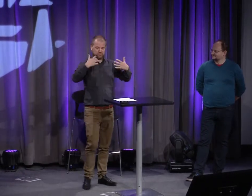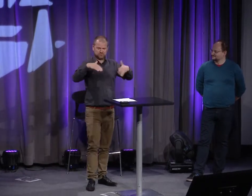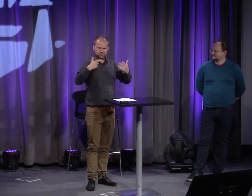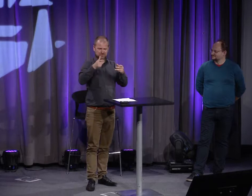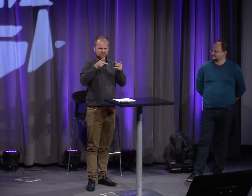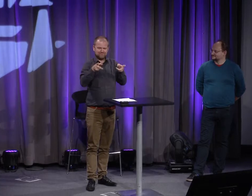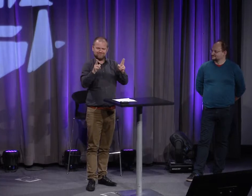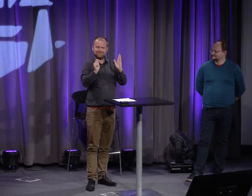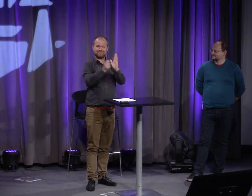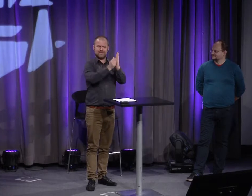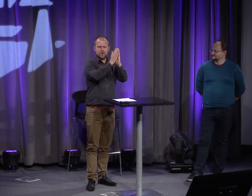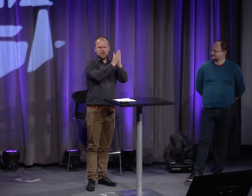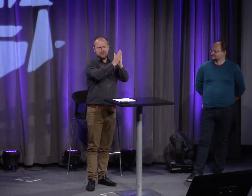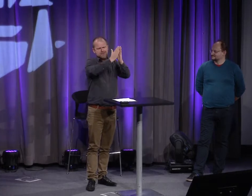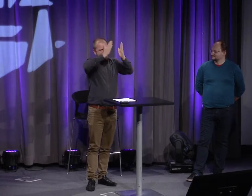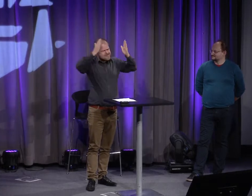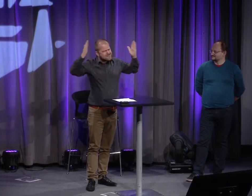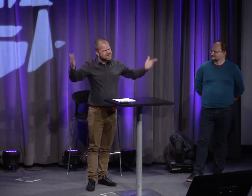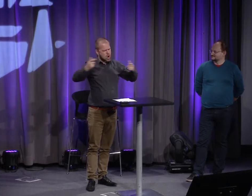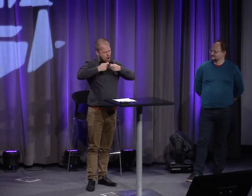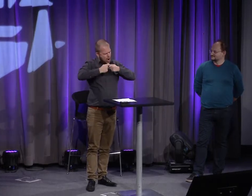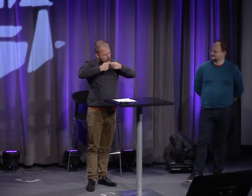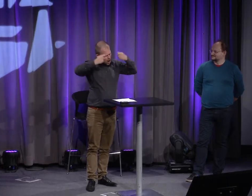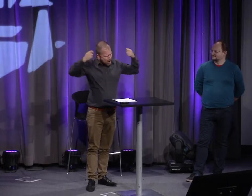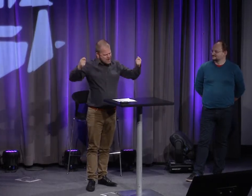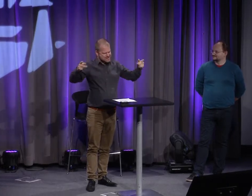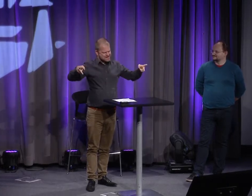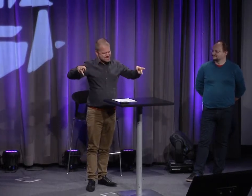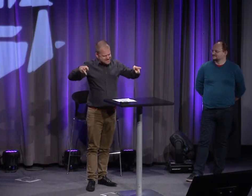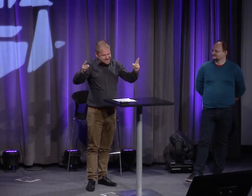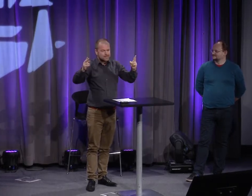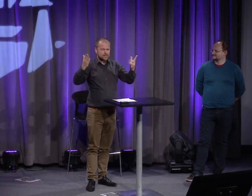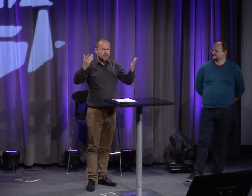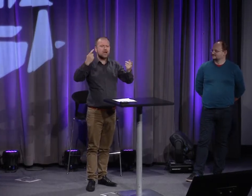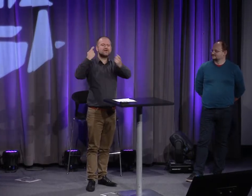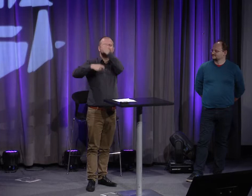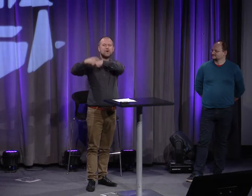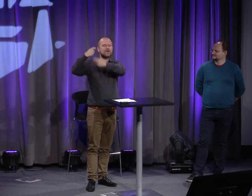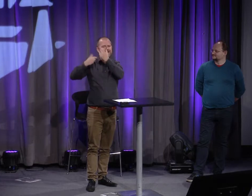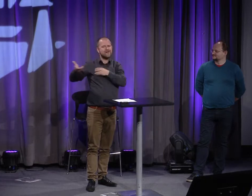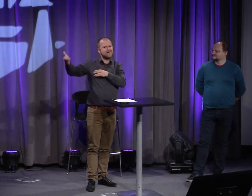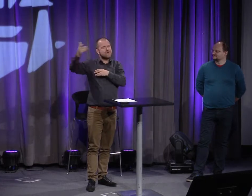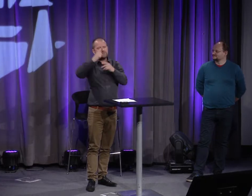Le Moyen-Âge, une période très très longue dans notre histoire, extrêmement longue, importante,